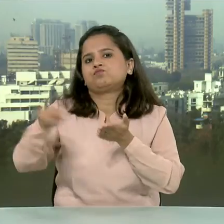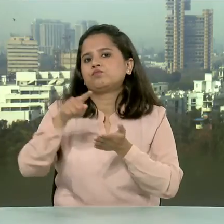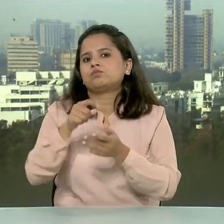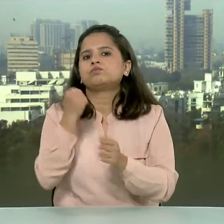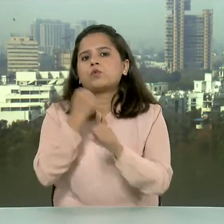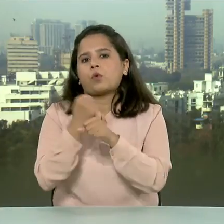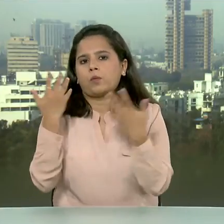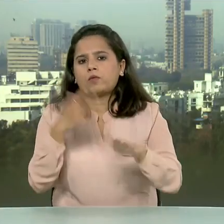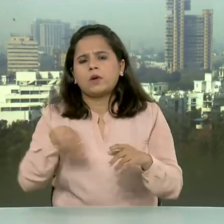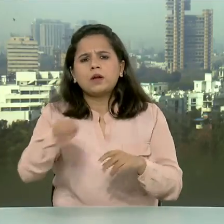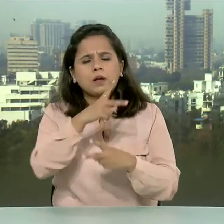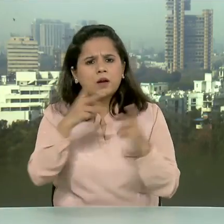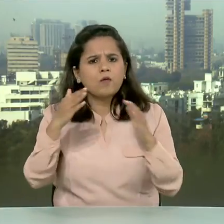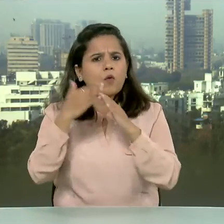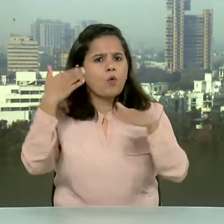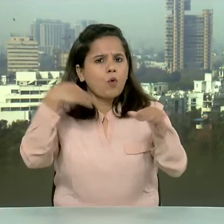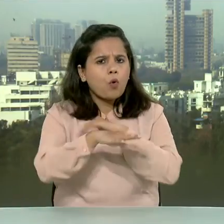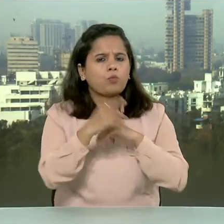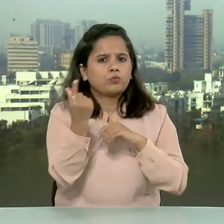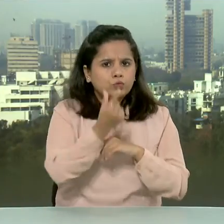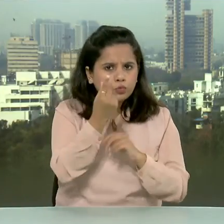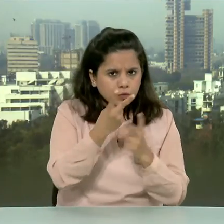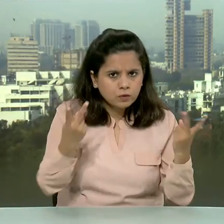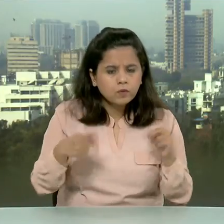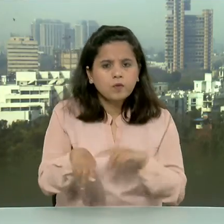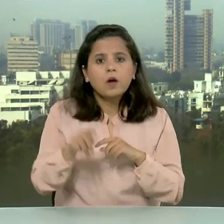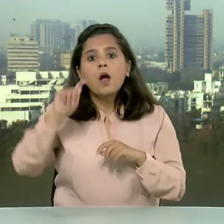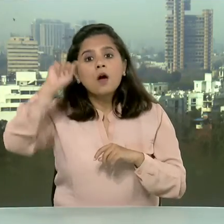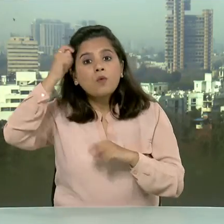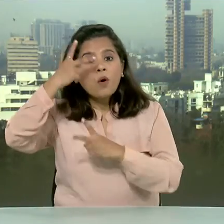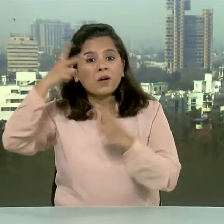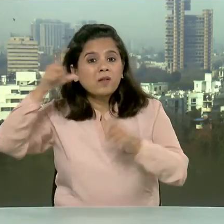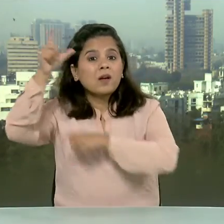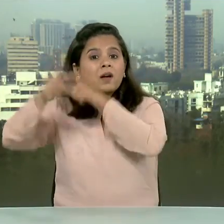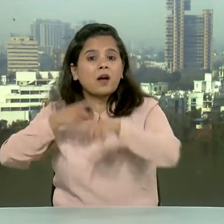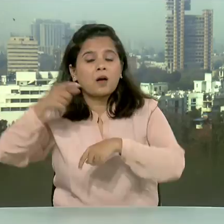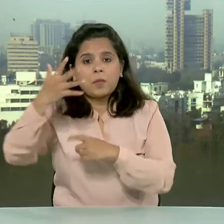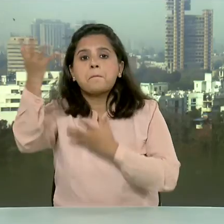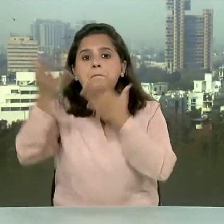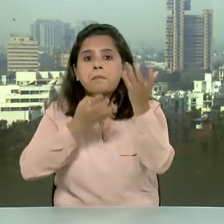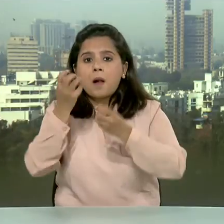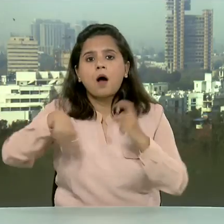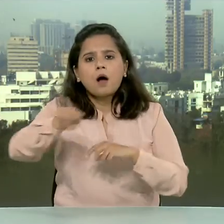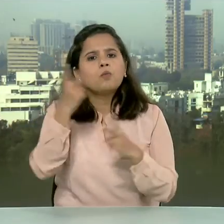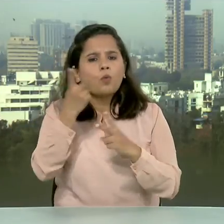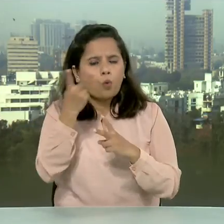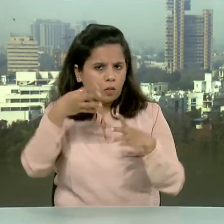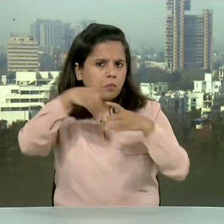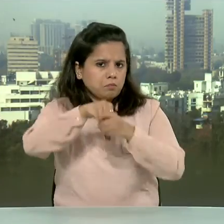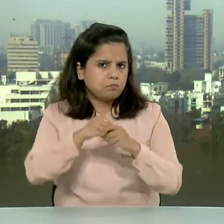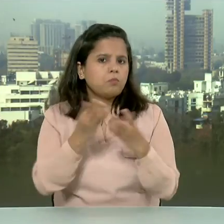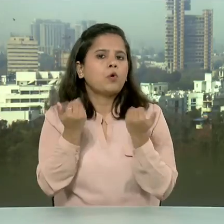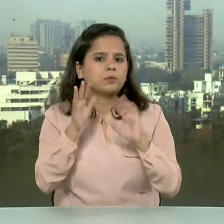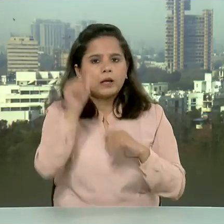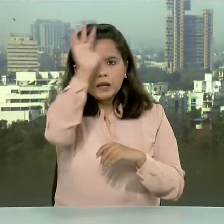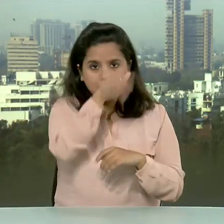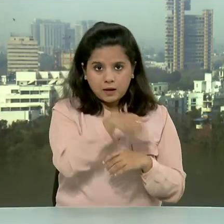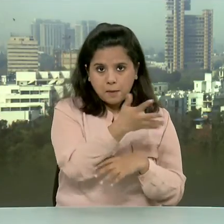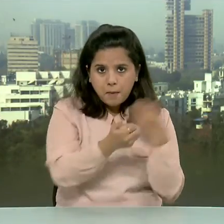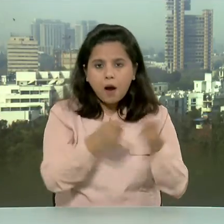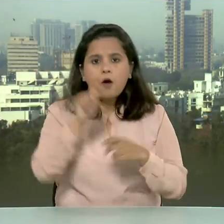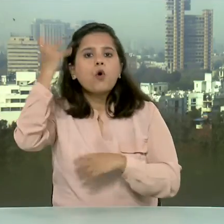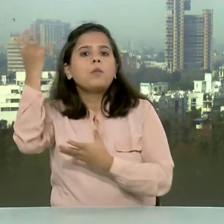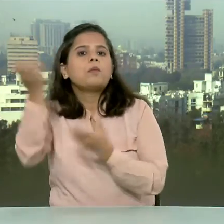इनमें घरेलू उद्योग के साथ-साथ विदेशी वेंडरों से की जाने वाली खरीद के प्रस्ताव भी शामिल है भारती